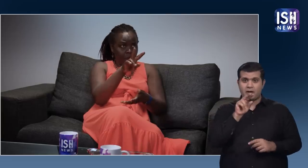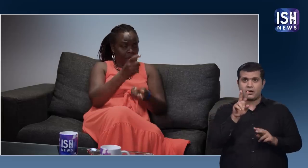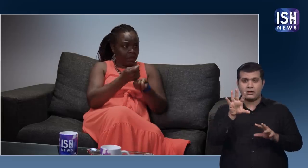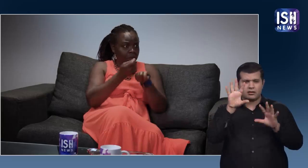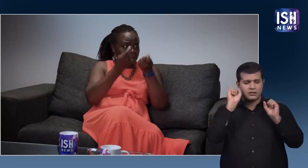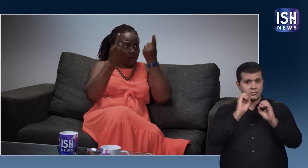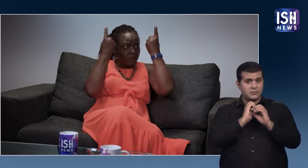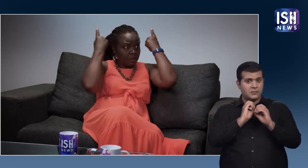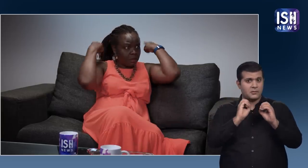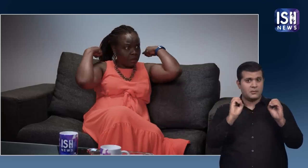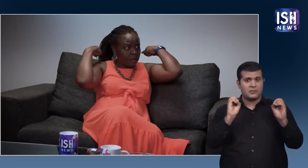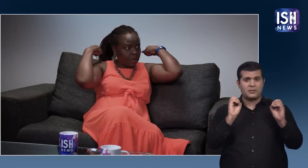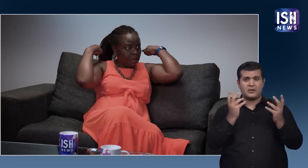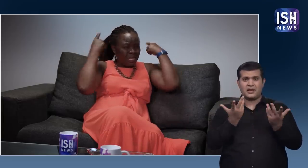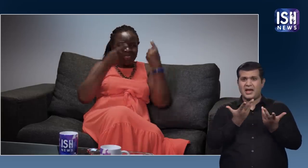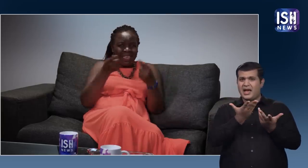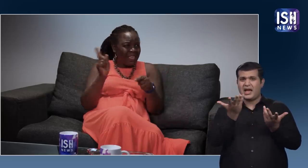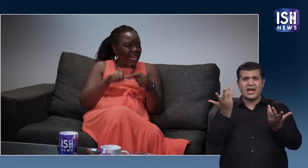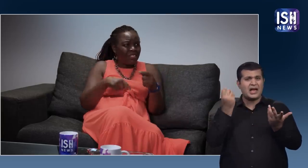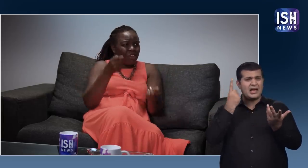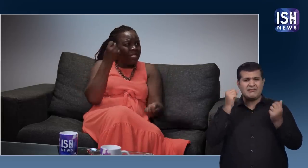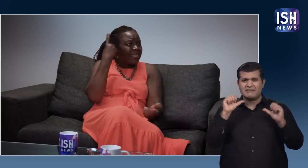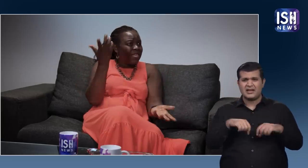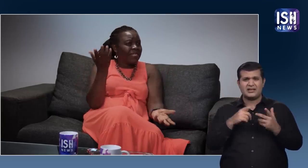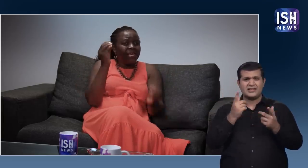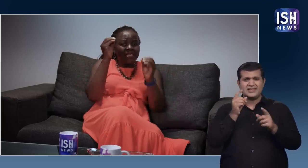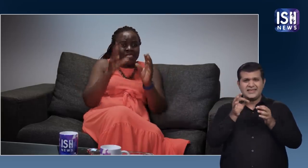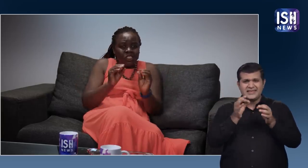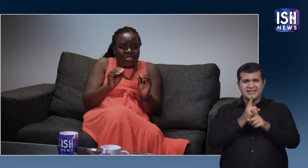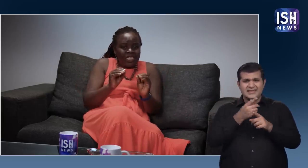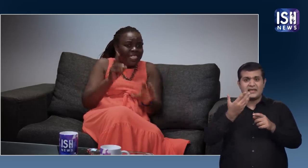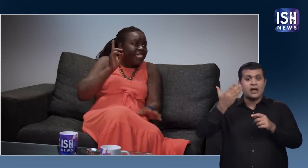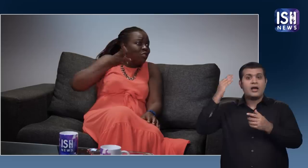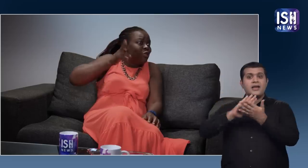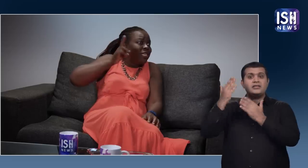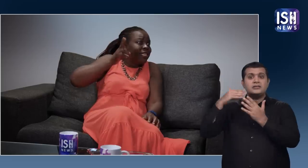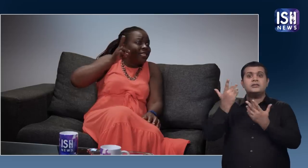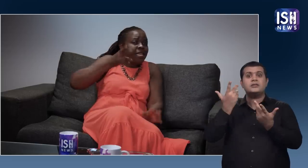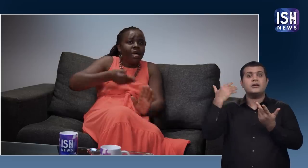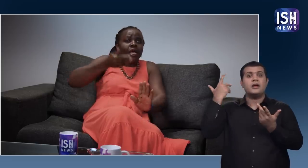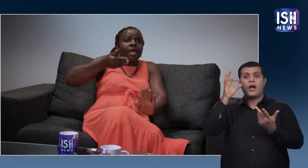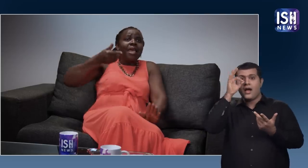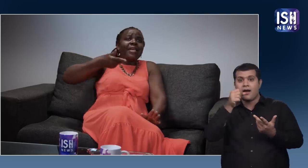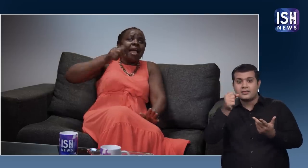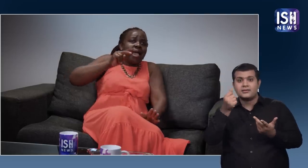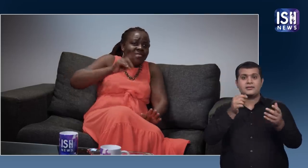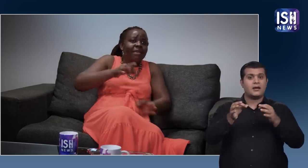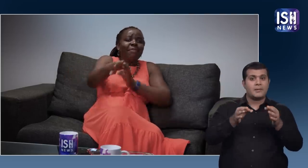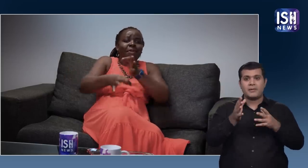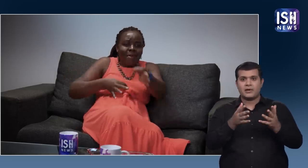उन्हें एक भी शब समझ में नहीं आएगा वह कुछ नहीं समझेंगे जब शिक्षक इतियास पढ़ाते हैं और गांधी के बारे में बात करते हैं